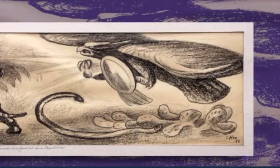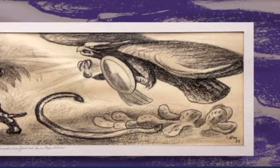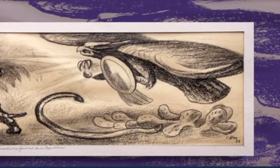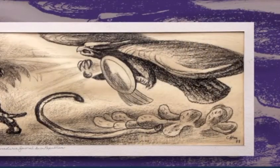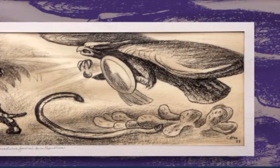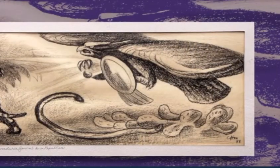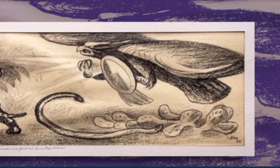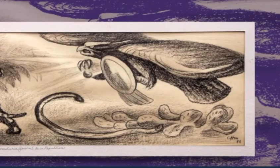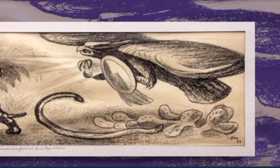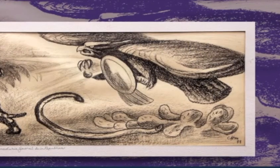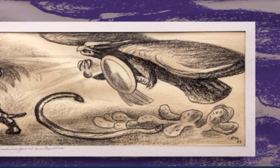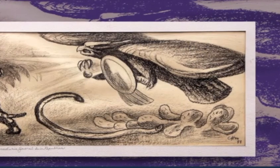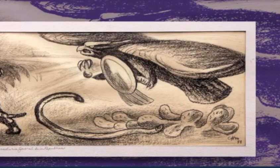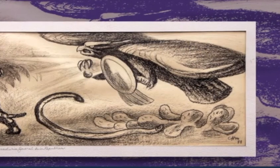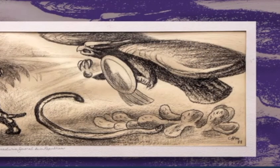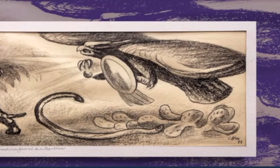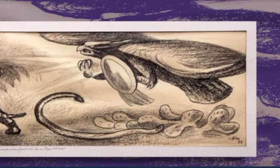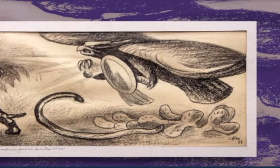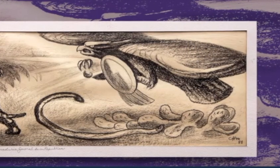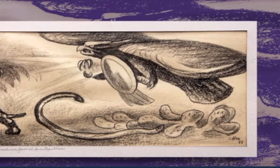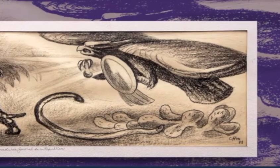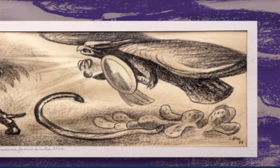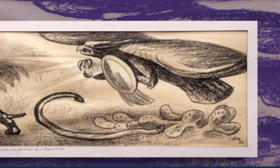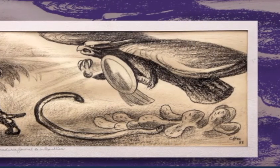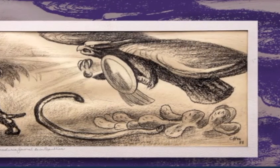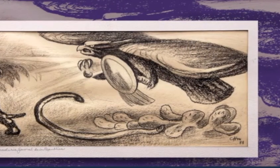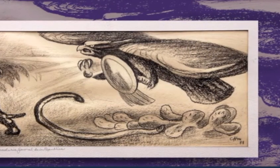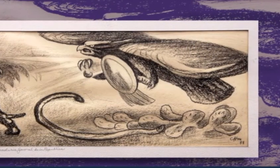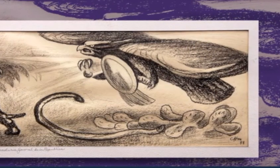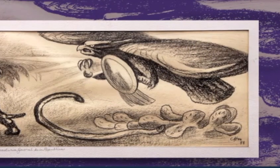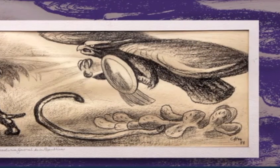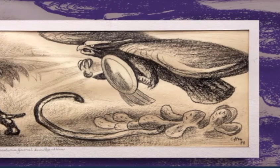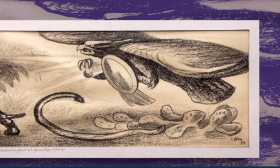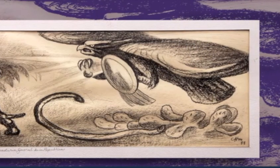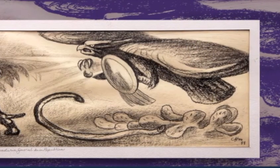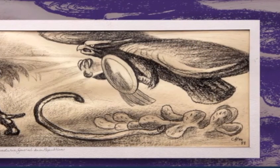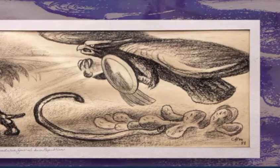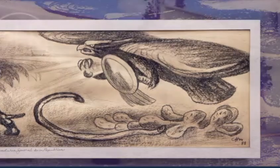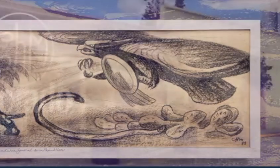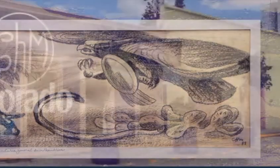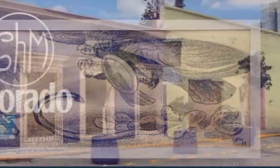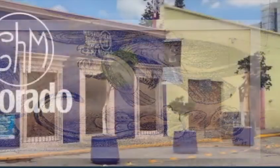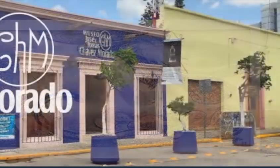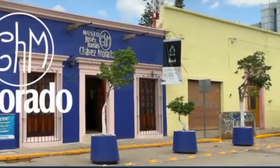敵対する者同士の戦い、と題する壁画の下書きもご覧いただけます。20世紀の白雄市の日常や、伝統の様子を垣間見ることができます。ホセ自身が、壁画のテーマ内容を考えて描いたものです。ホセの代表作である、会員議員の集会所の外面にある貴重な壁画、奴隷制度の廃止や、ナートル後の死にある浸透期に基づく、敵対する者同士の戦い、と題する壁画の下書きもご覧いただけます。